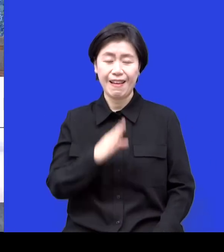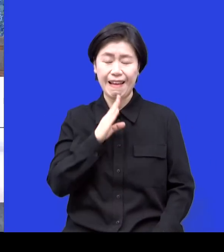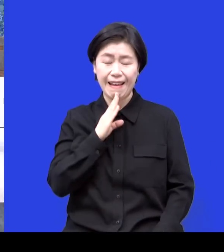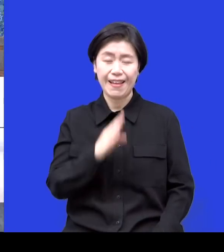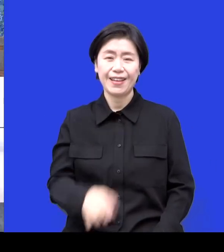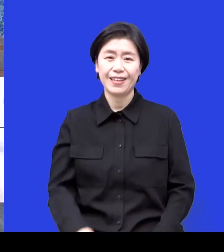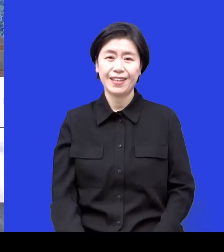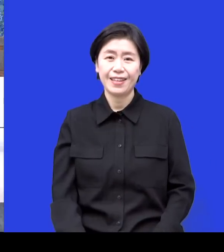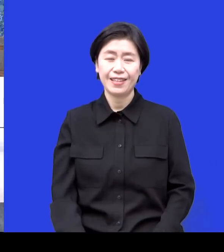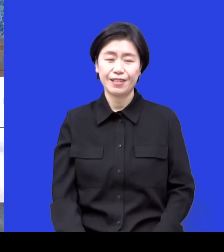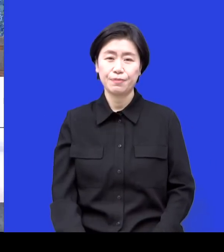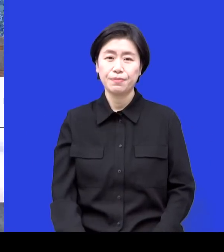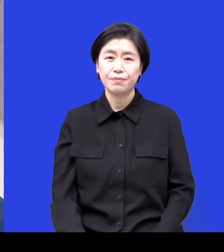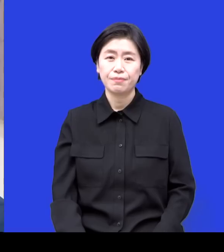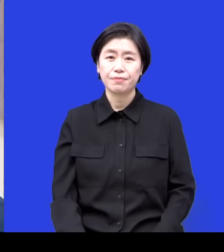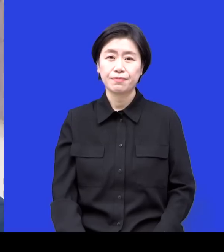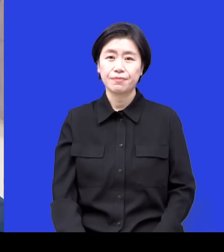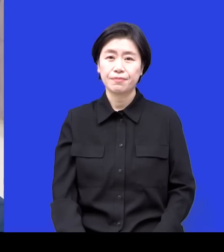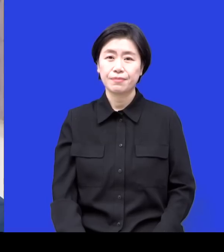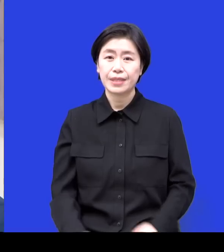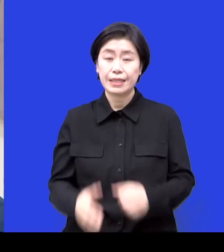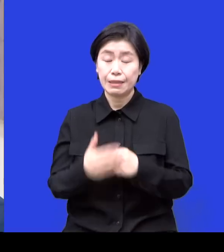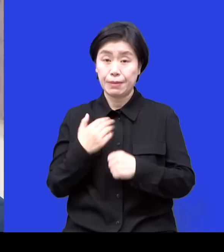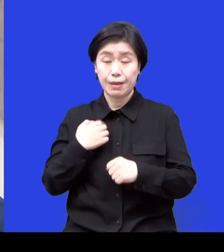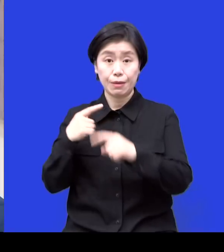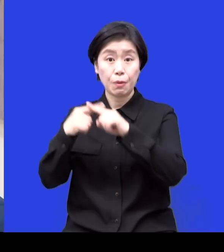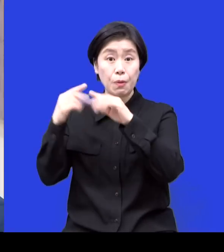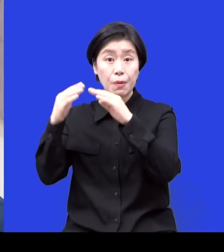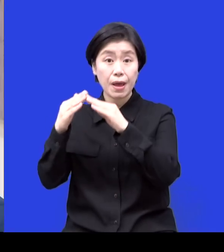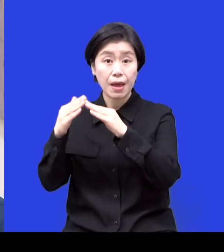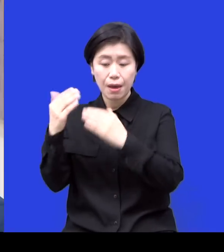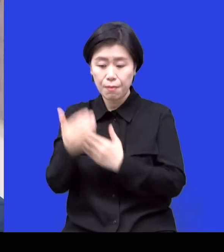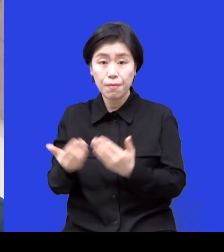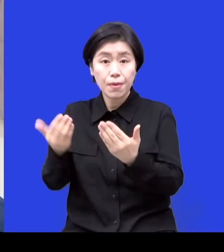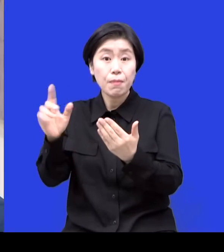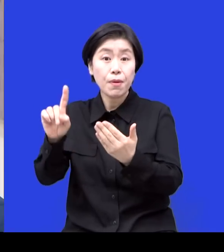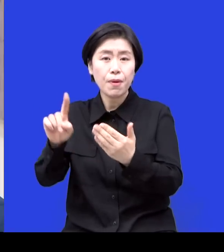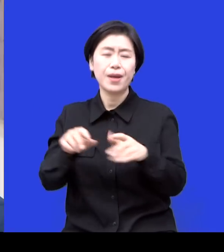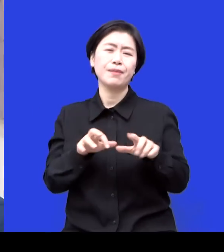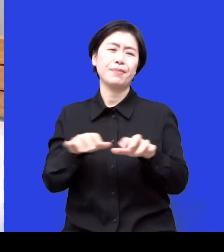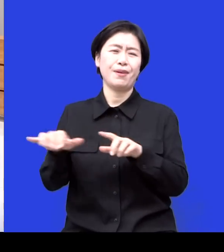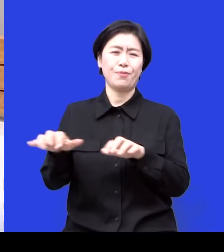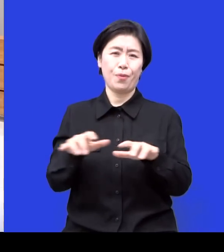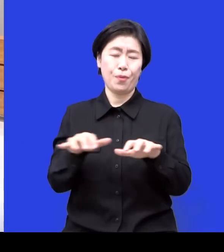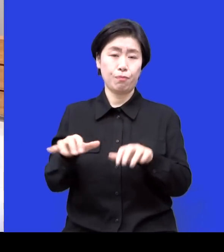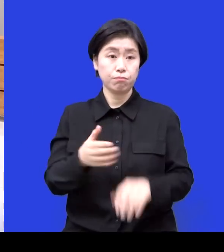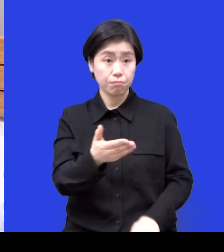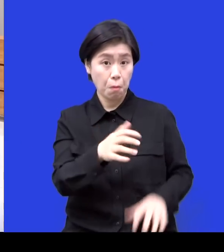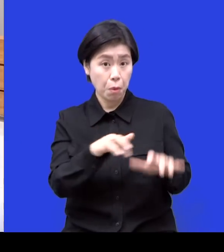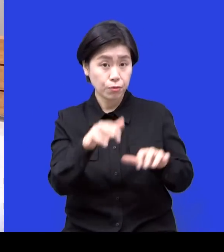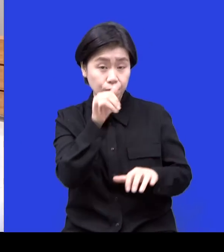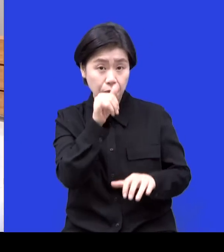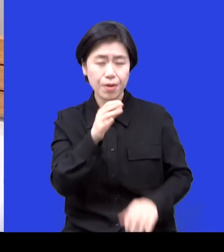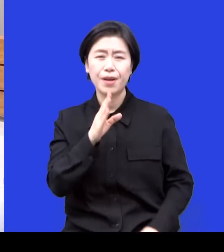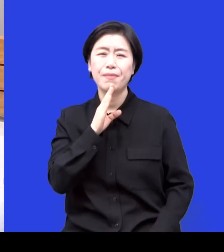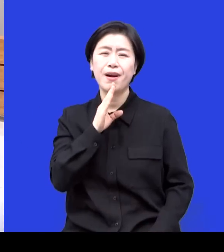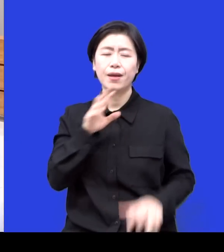그래서 집을 가면 저는 교회에서 또 감사하게 피아노 봉사를 할 수 있는 기회가 늘 있었어요 아 반주하셨어요? 네 네 지금도 사실 하고 있는데